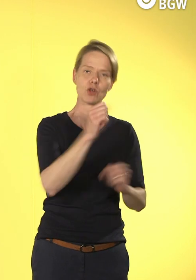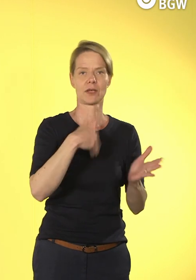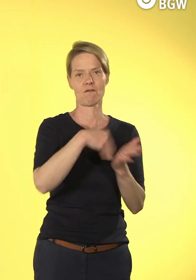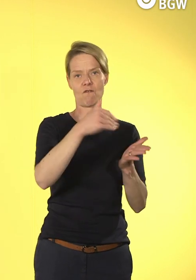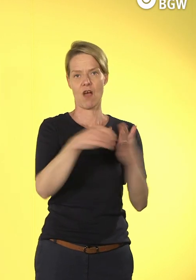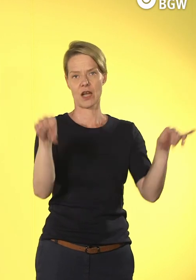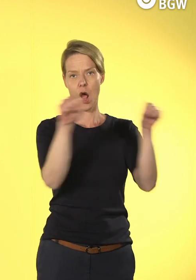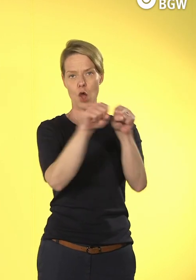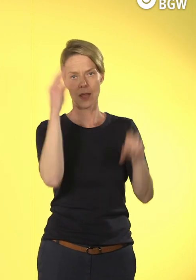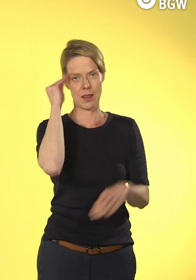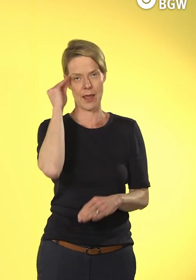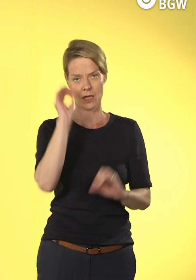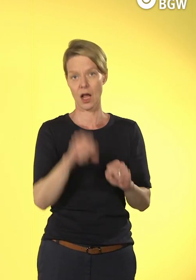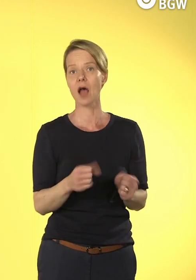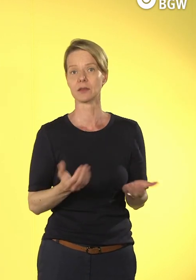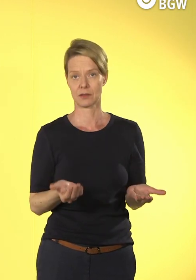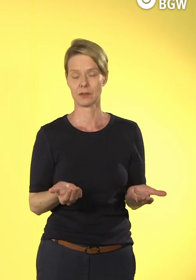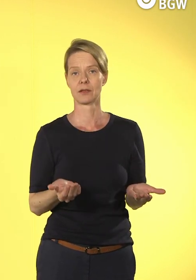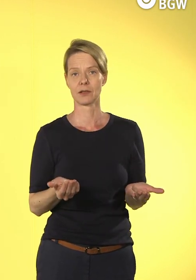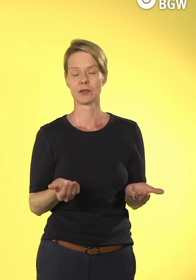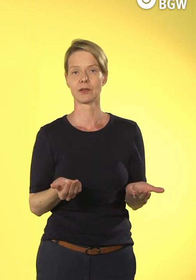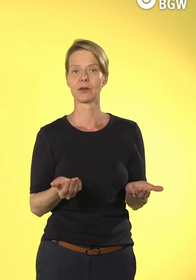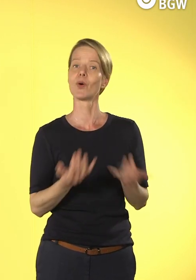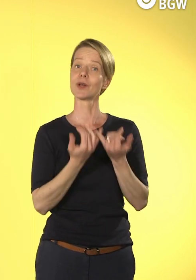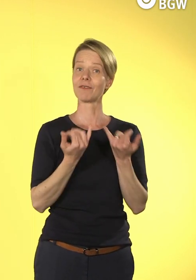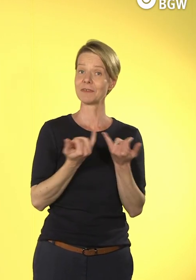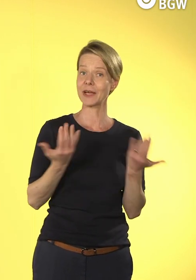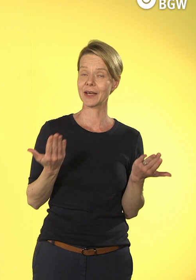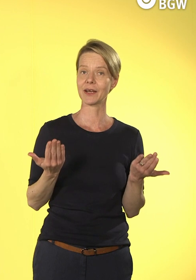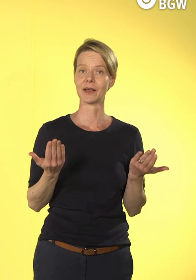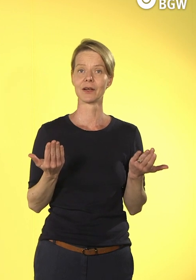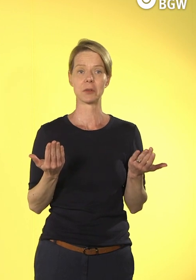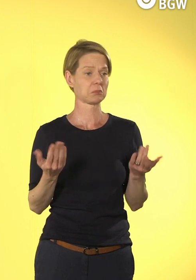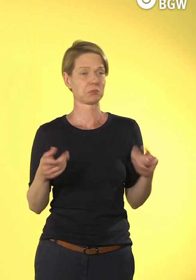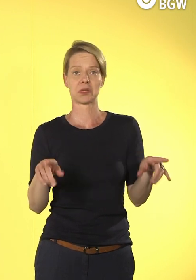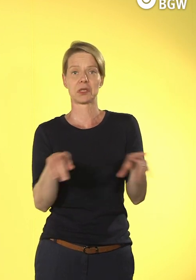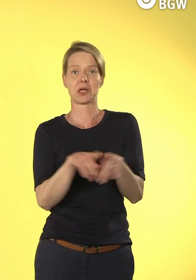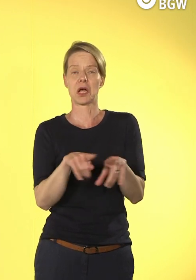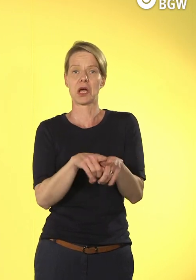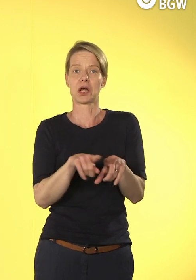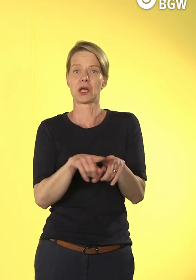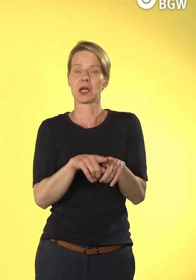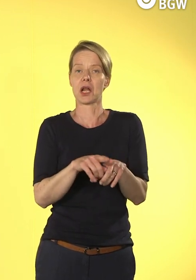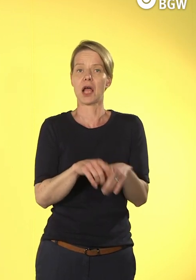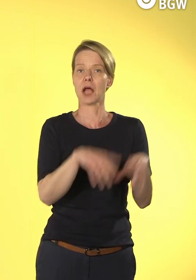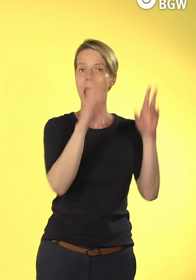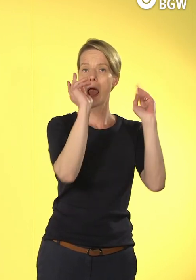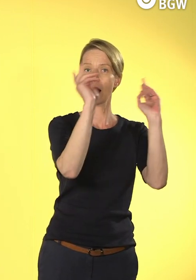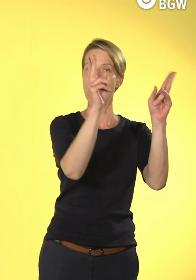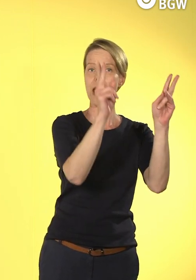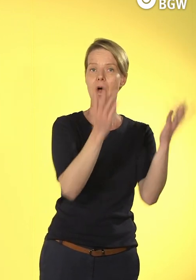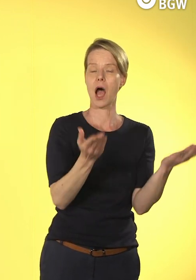Und zwar in der Form, dass eben Pädagogen, so wie wir jetzt auch, allerdings kann man sich dann gegenseitig sehen, dass